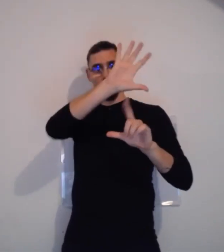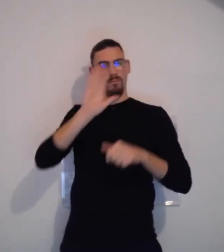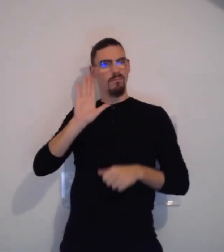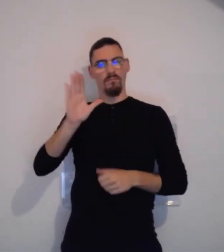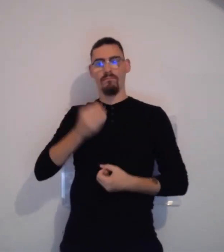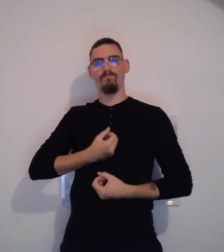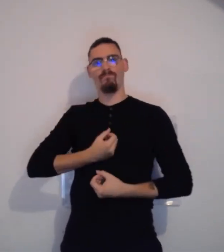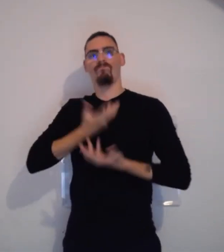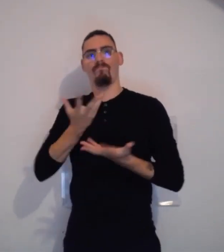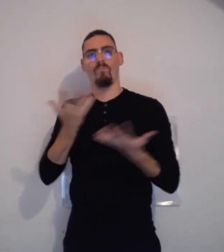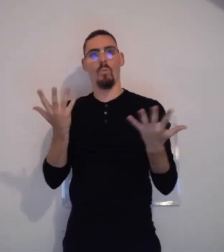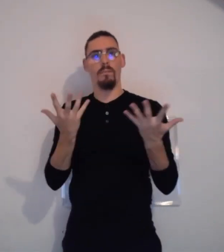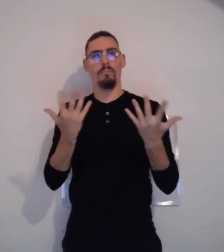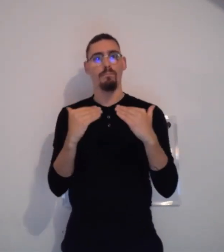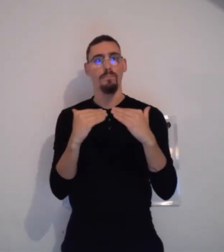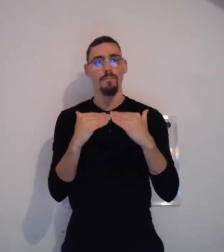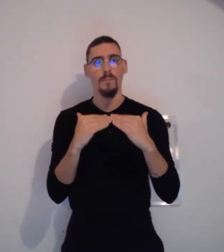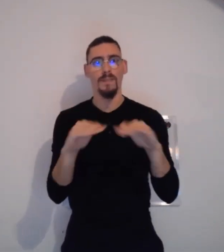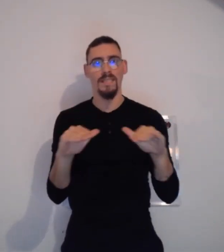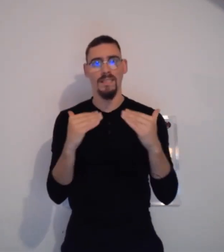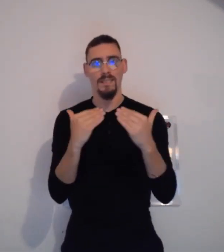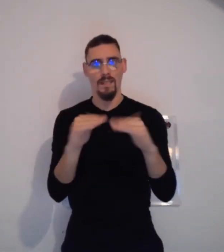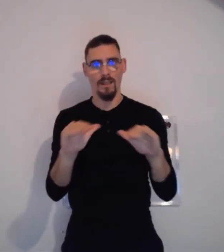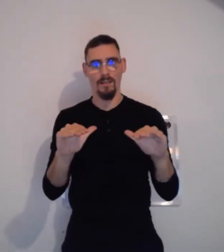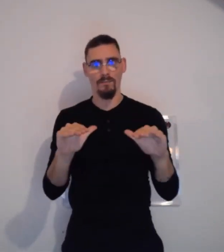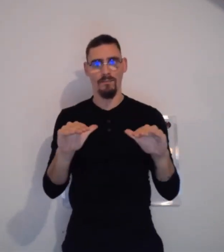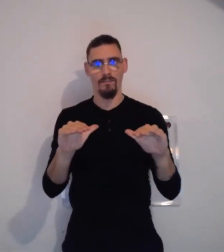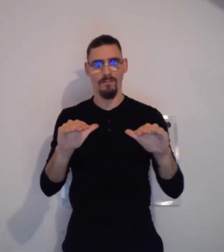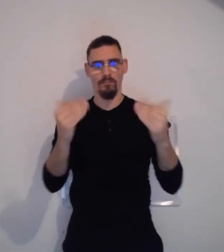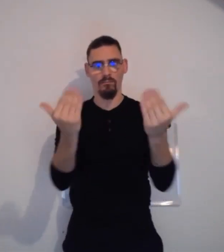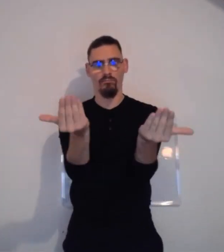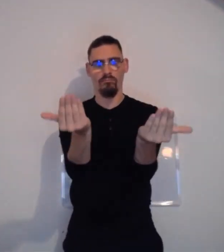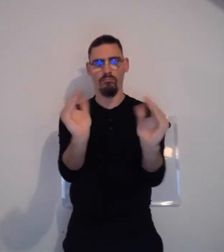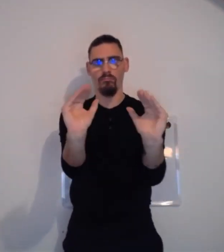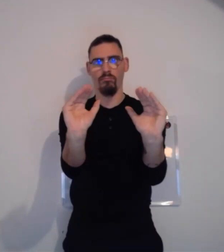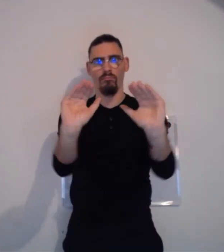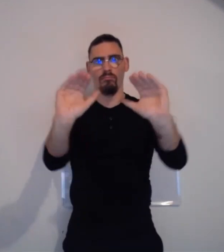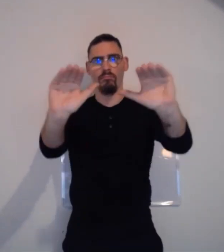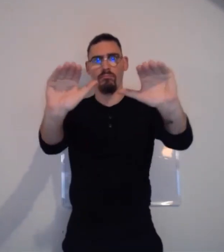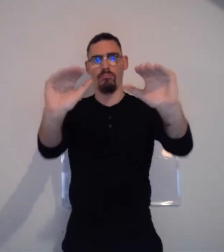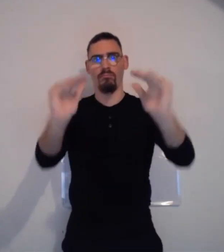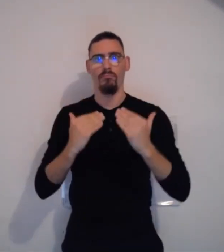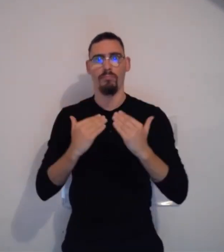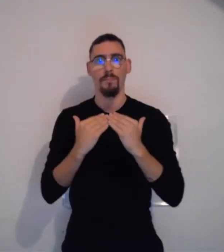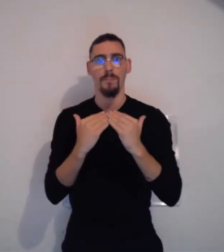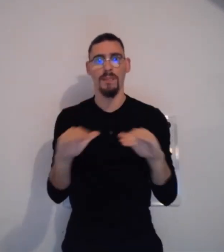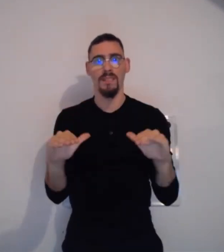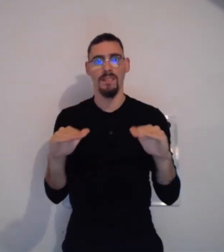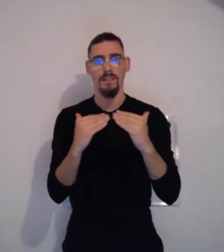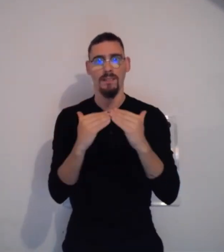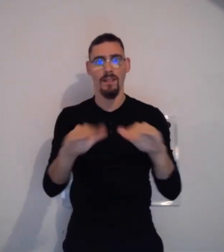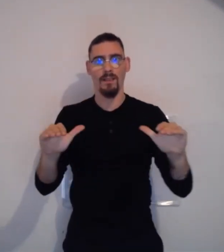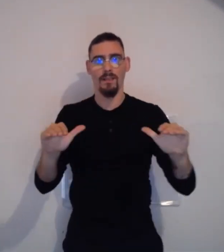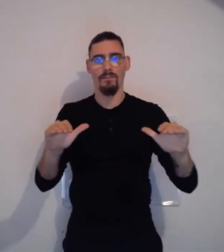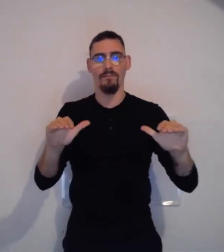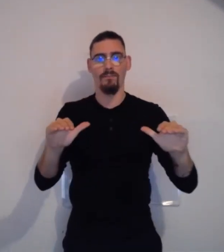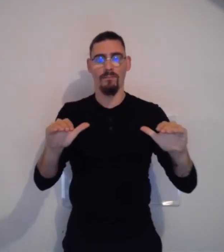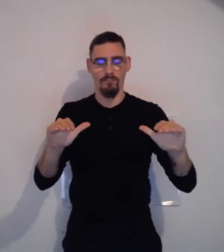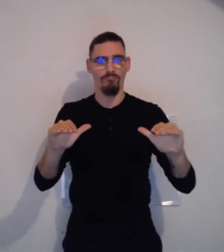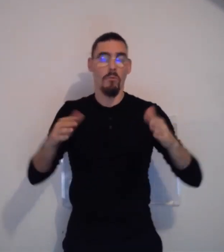Dans le nord de la France, par exemple, souvent, on parle de piscine comme ceci. Vous voyez, il s'exprime